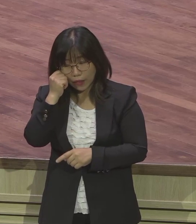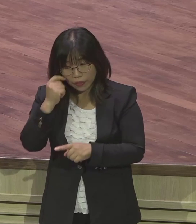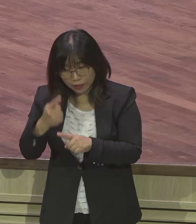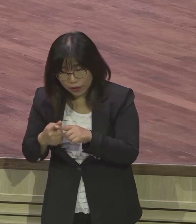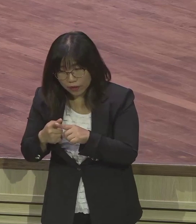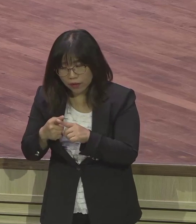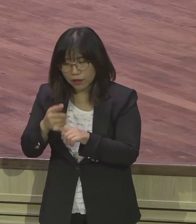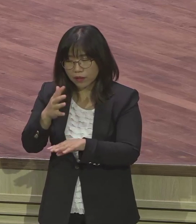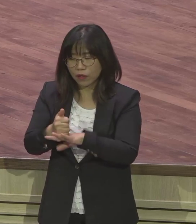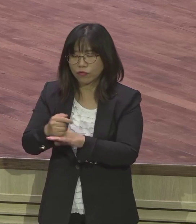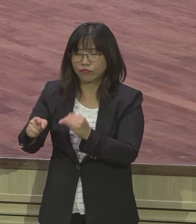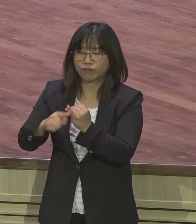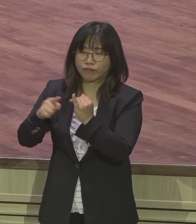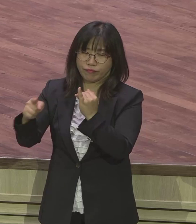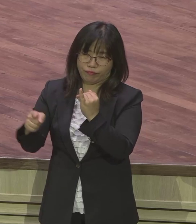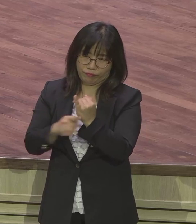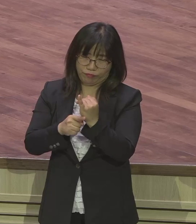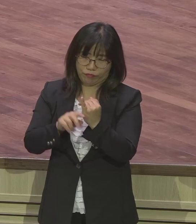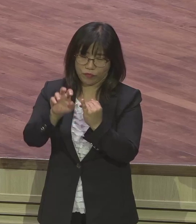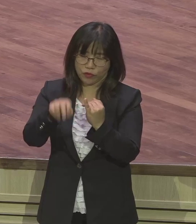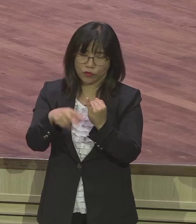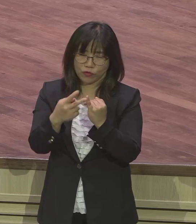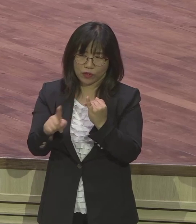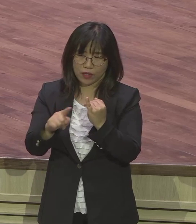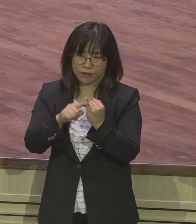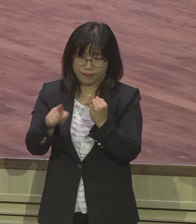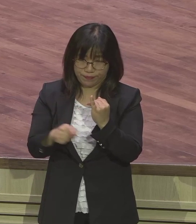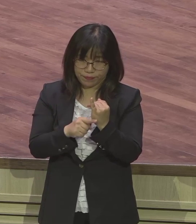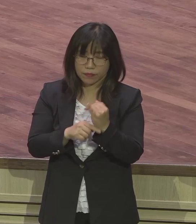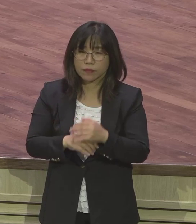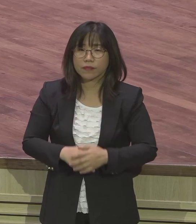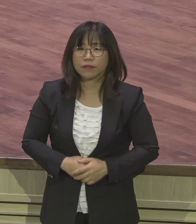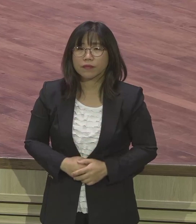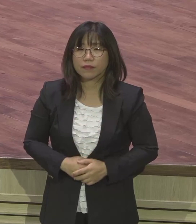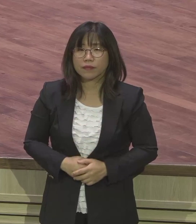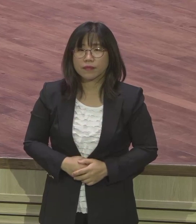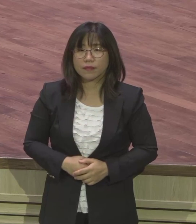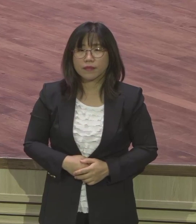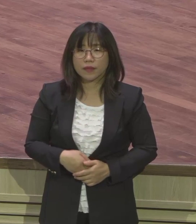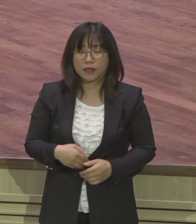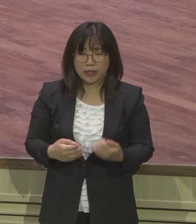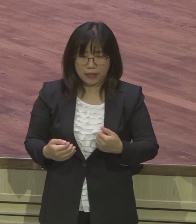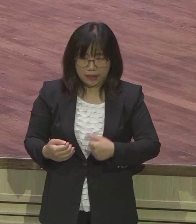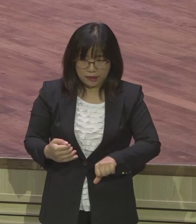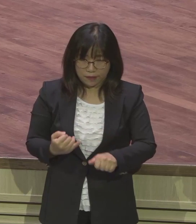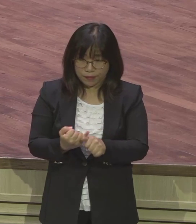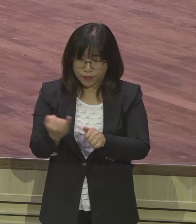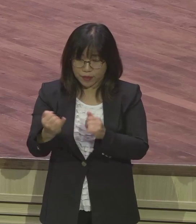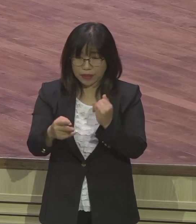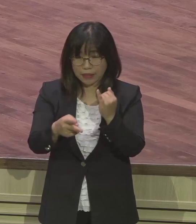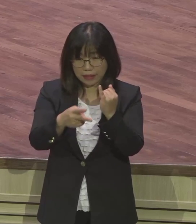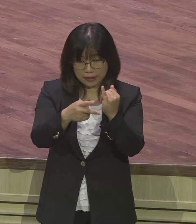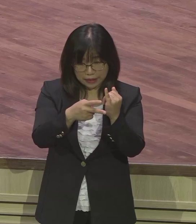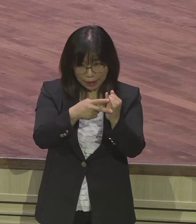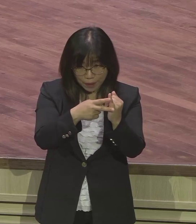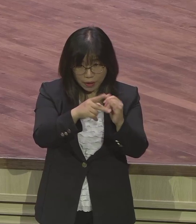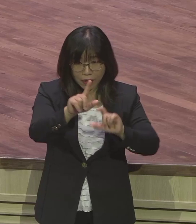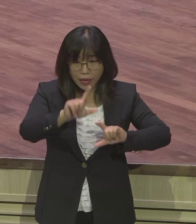아이를 갖게 됩니다 이런 다말의 행동은 단순히 육신적 쾌락이나 다른 동기가 있어서